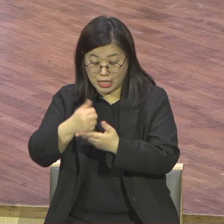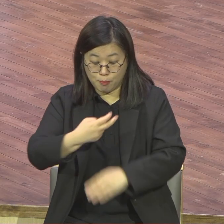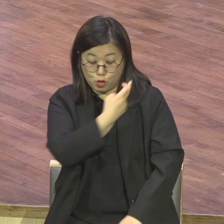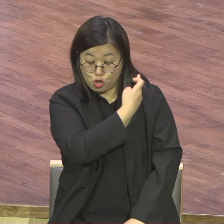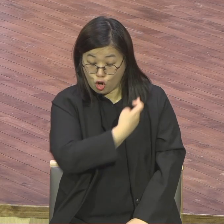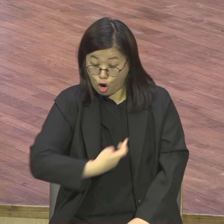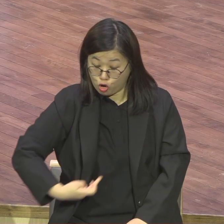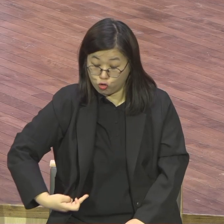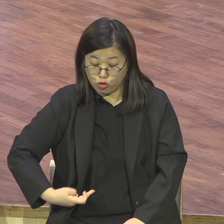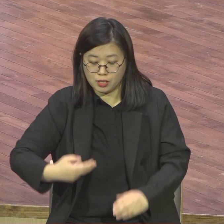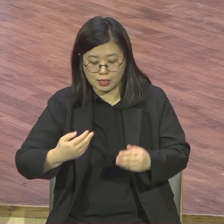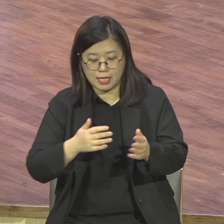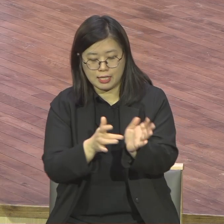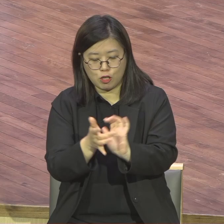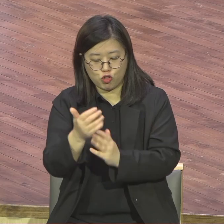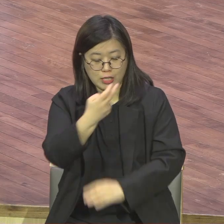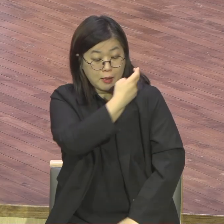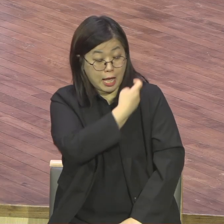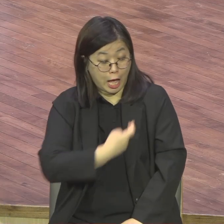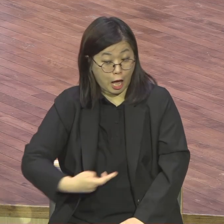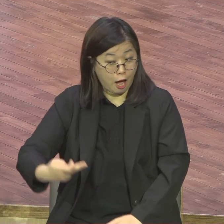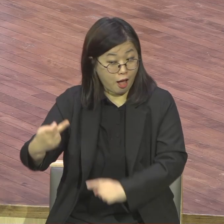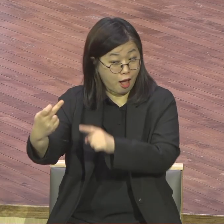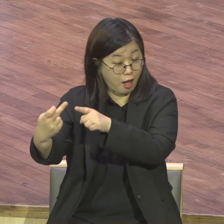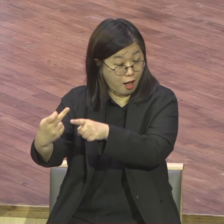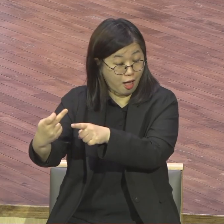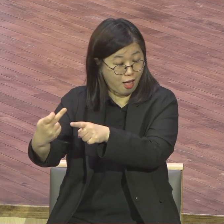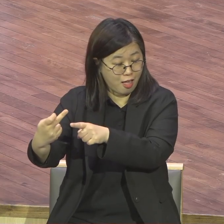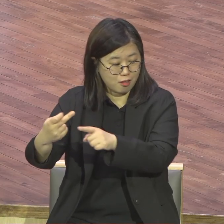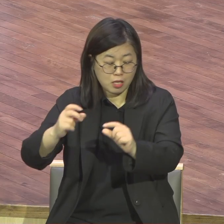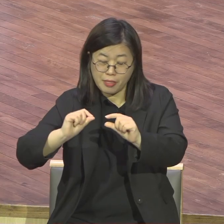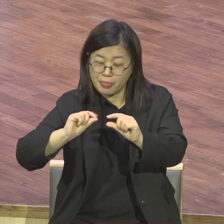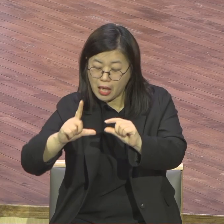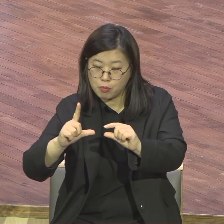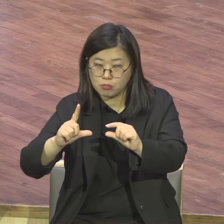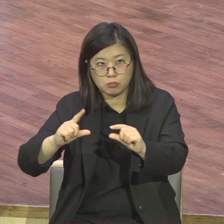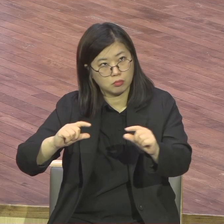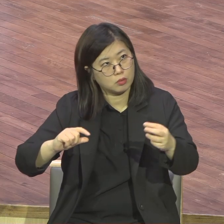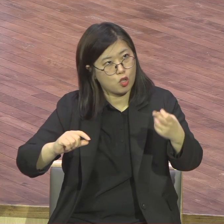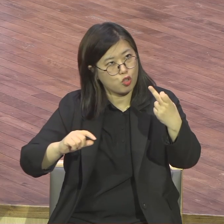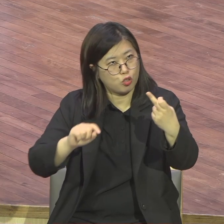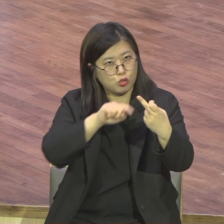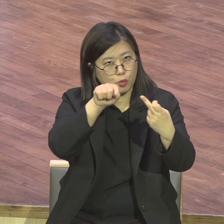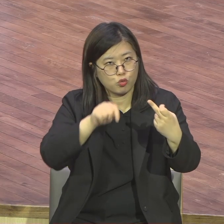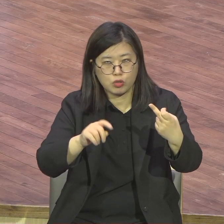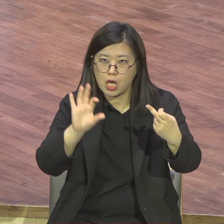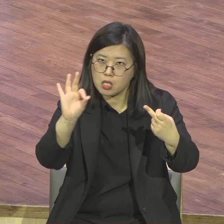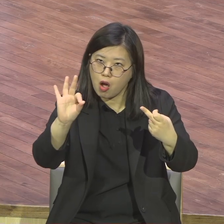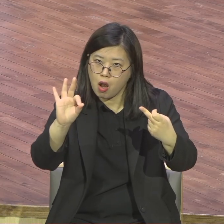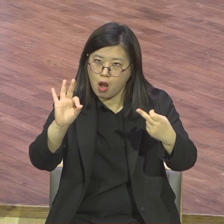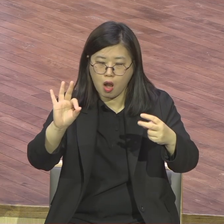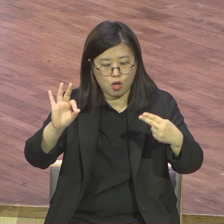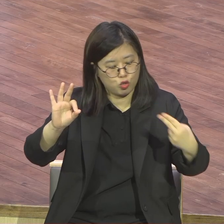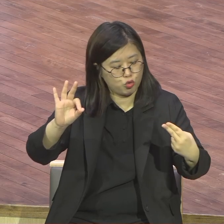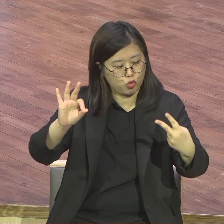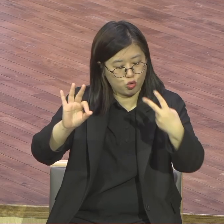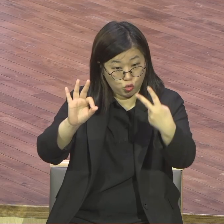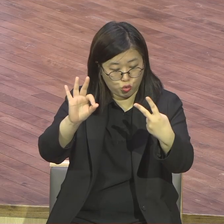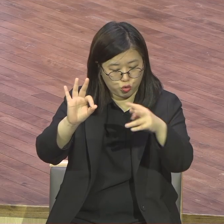어부 핵심은 다 어부잖아요 열둬명은 다 어부요 어떻게 그럴 수가 있냐 박사도 있고